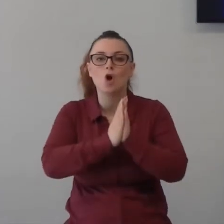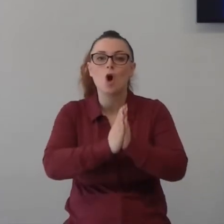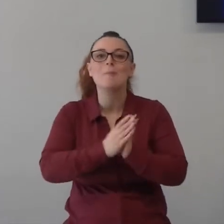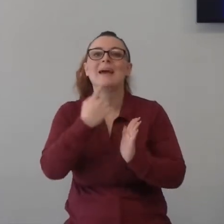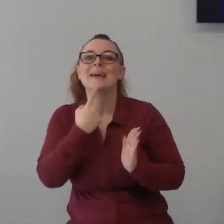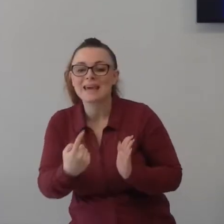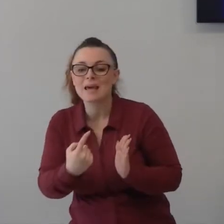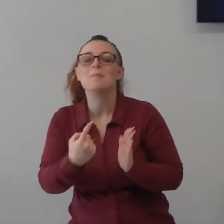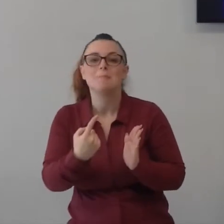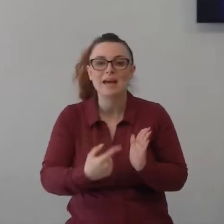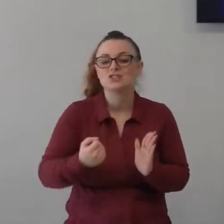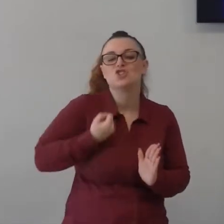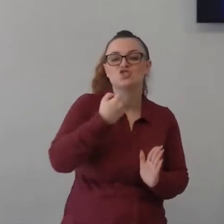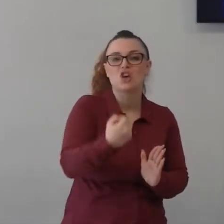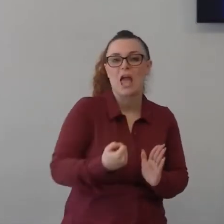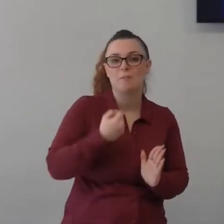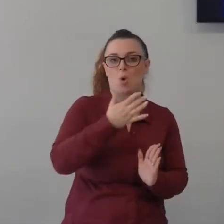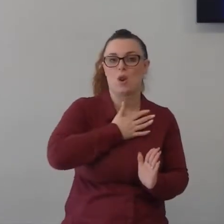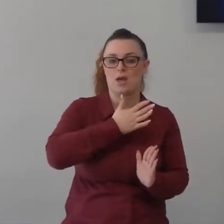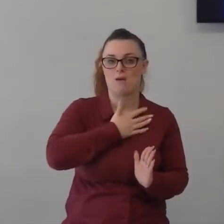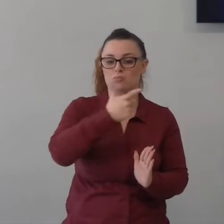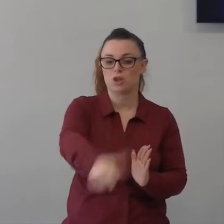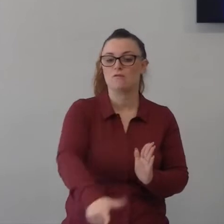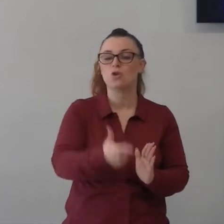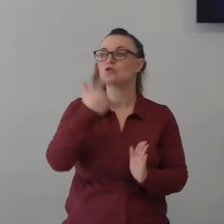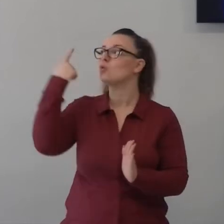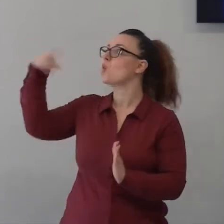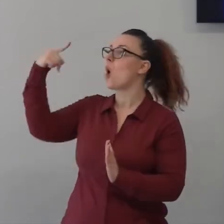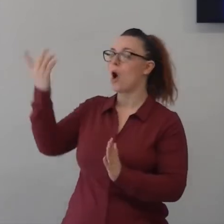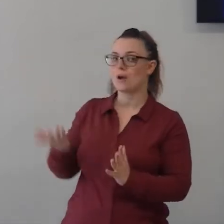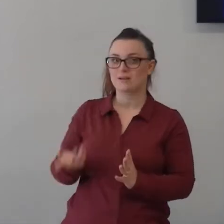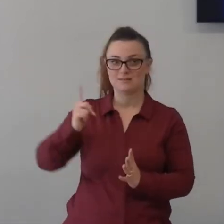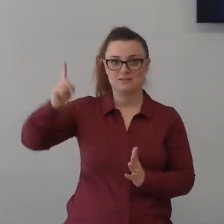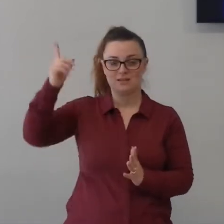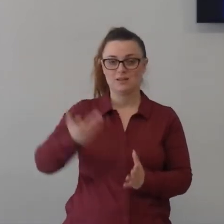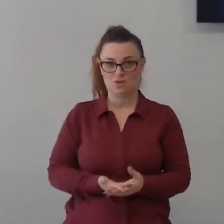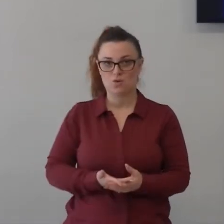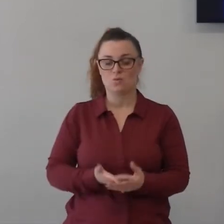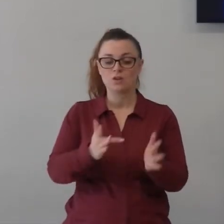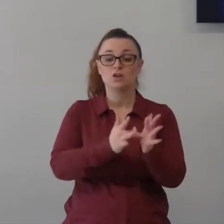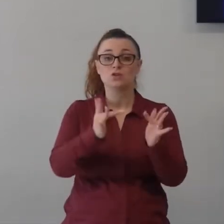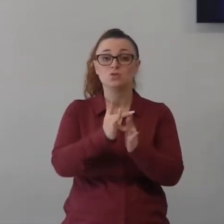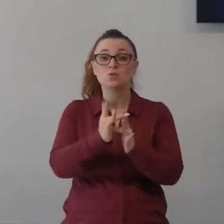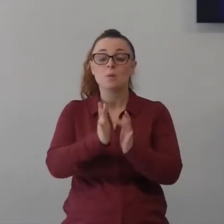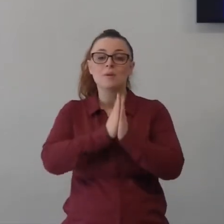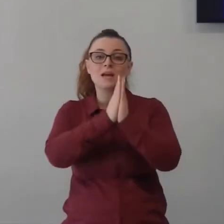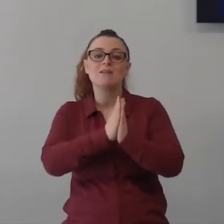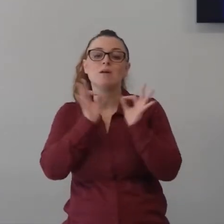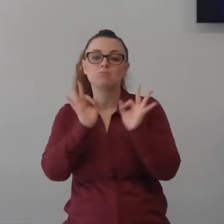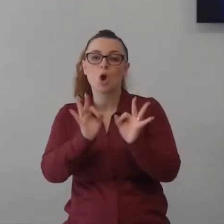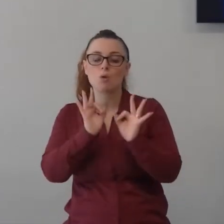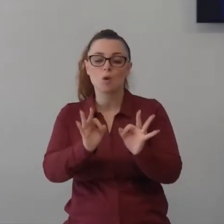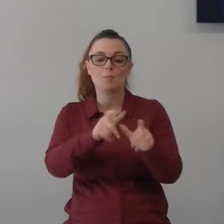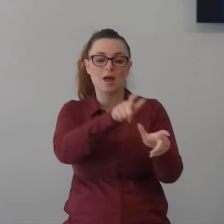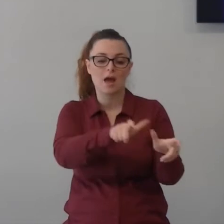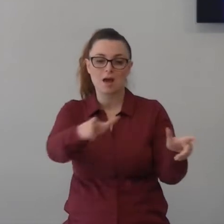quelli che tu mi hai dati perché sono vuoi Gesù stava pregando probabilmente anche per le